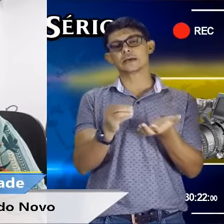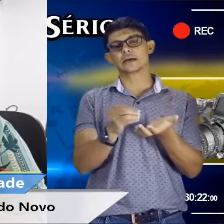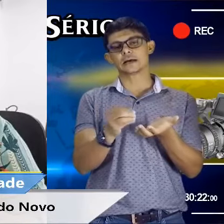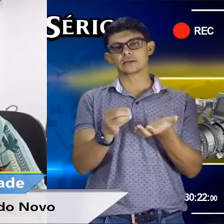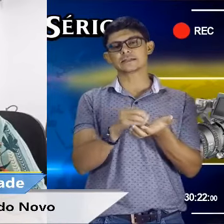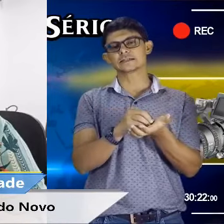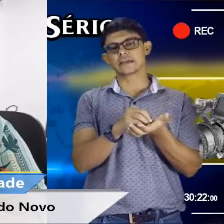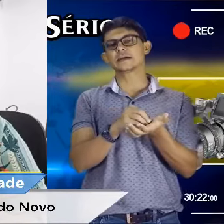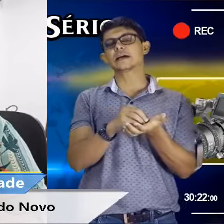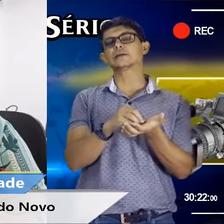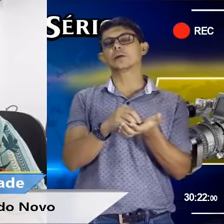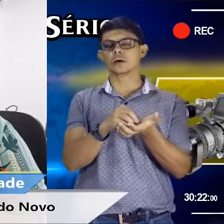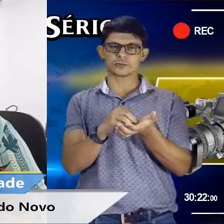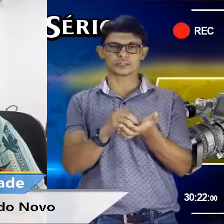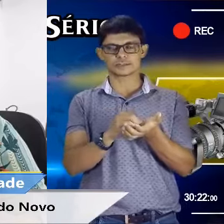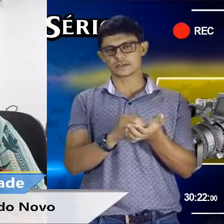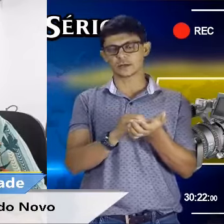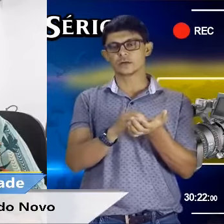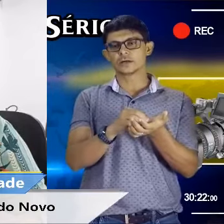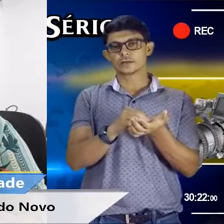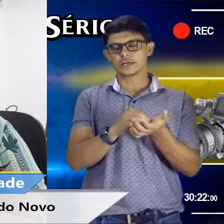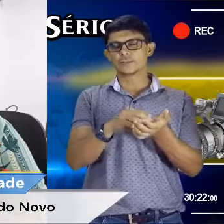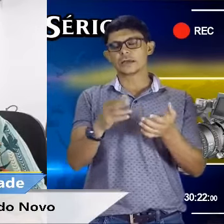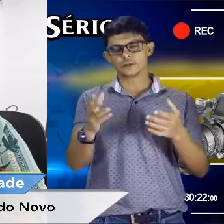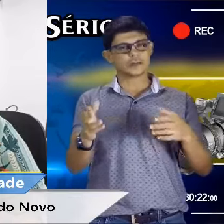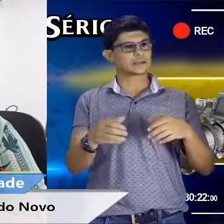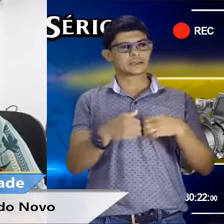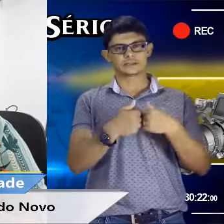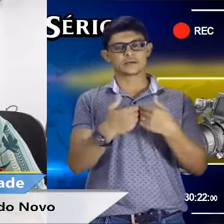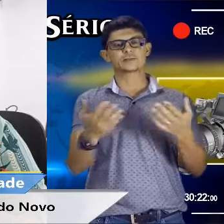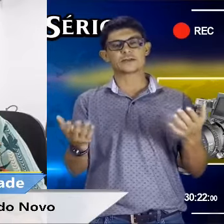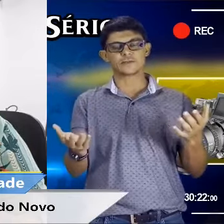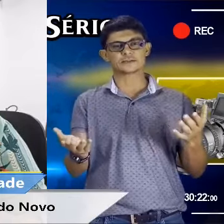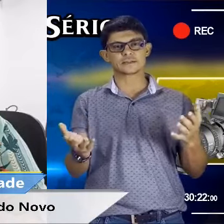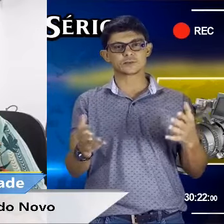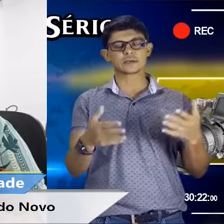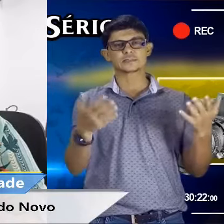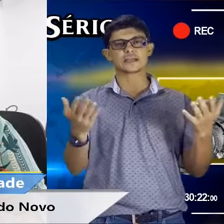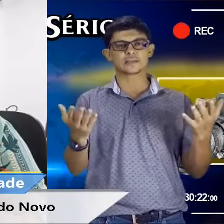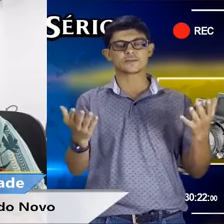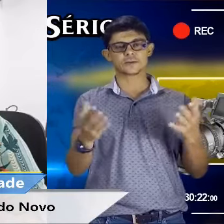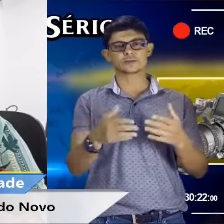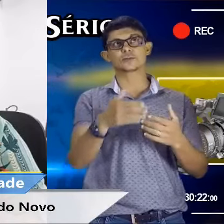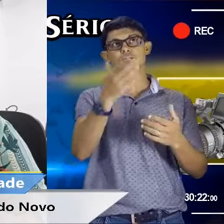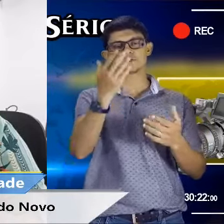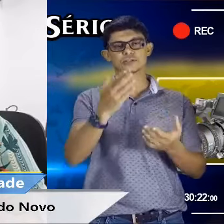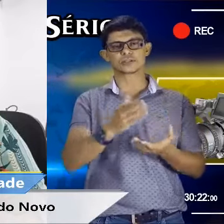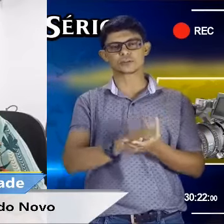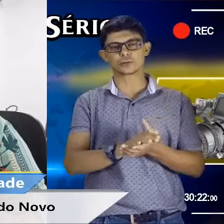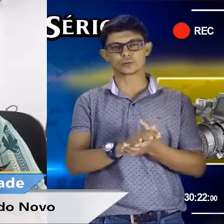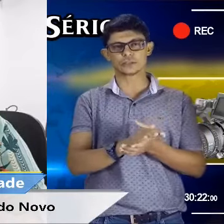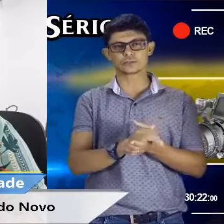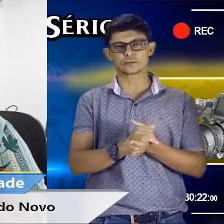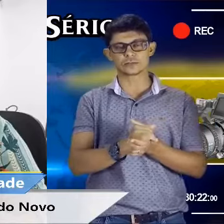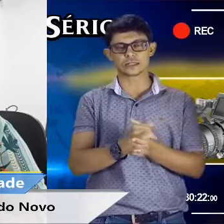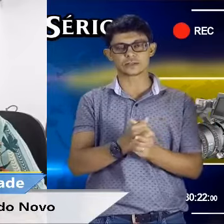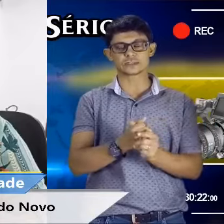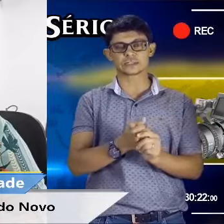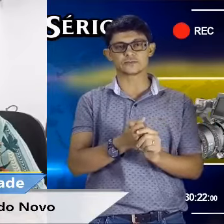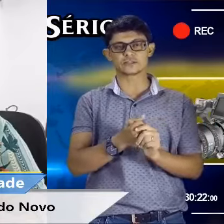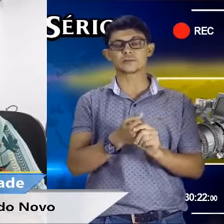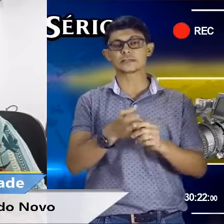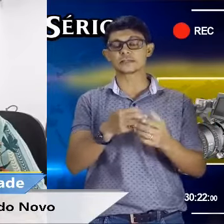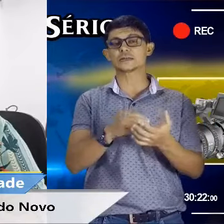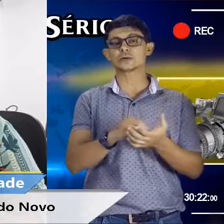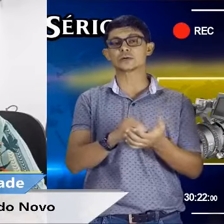sabe que a CCR ganhou a concessão da BR-163. Não está fazendo uma série de fatores, como você citou no início da nossa